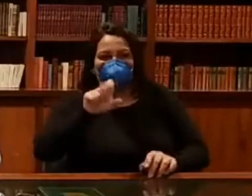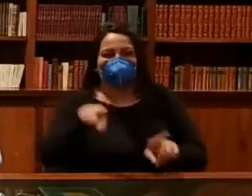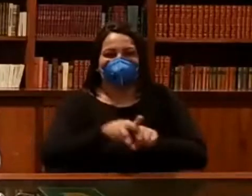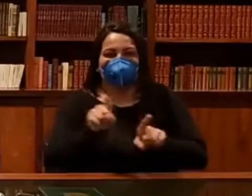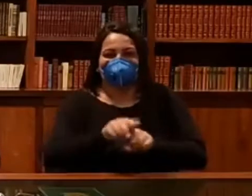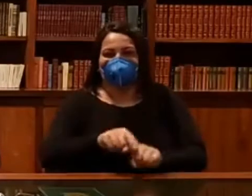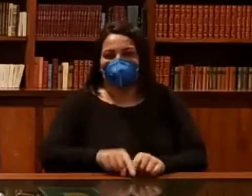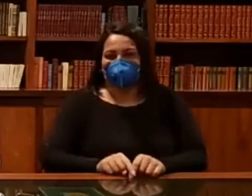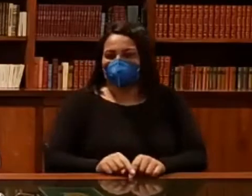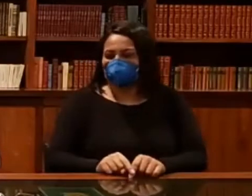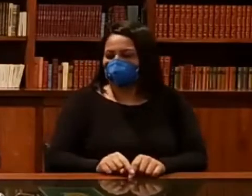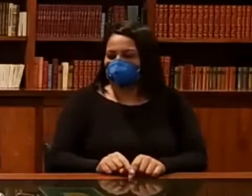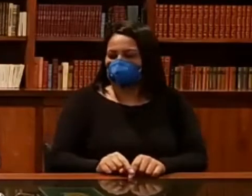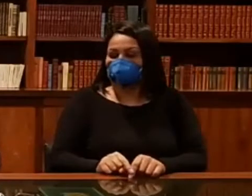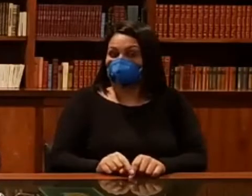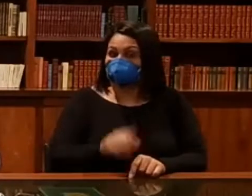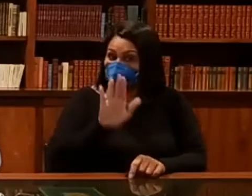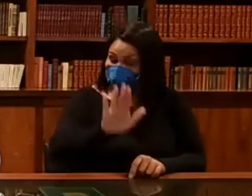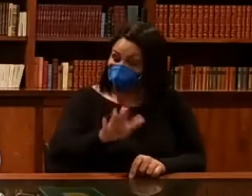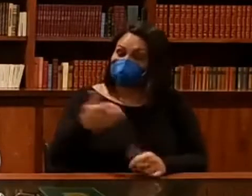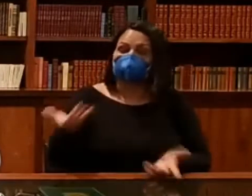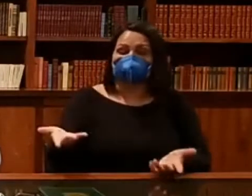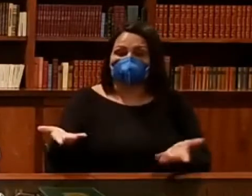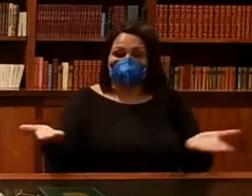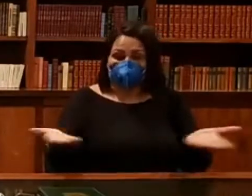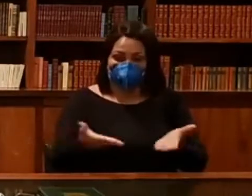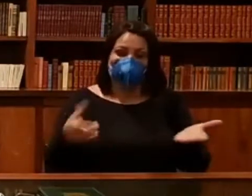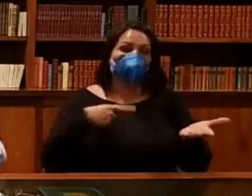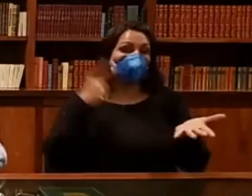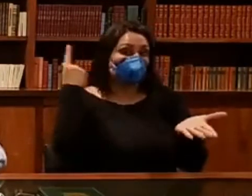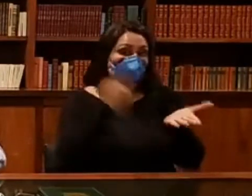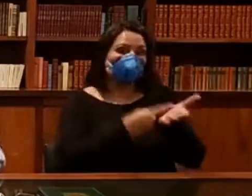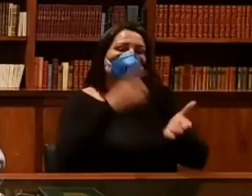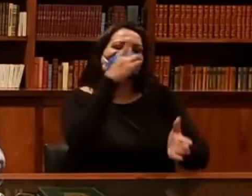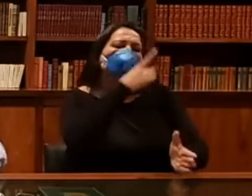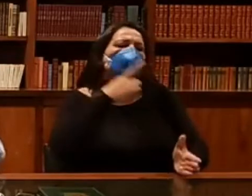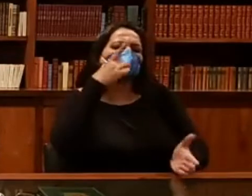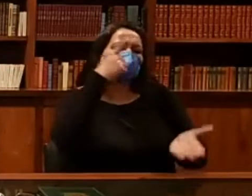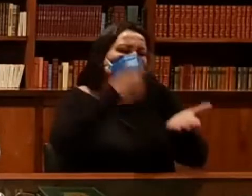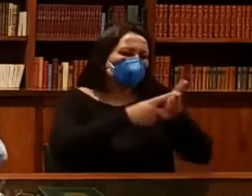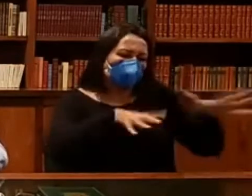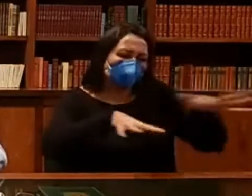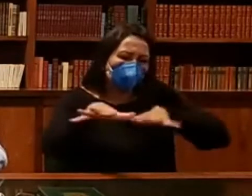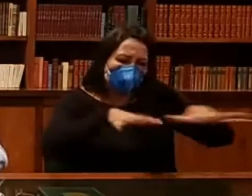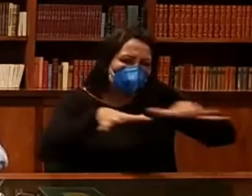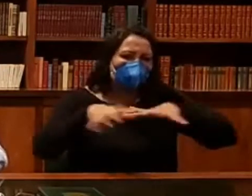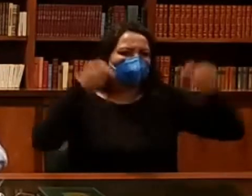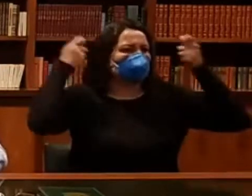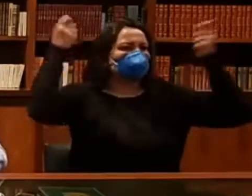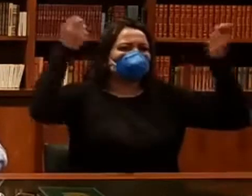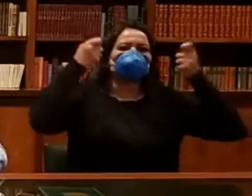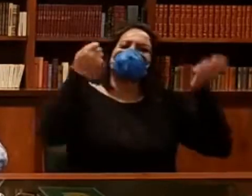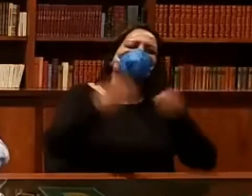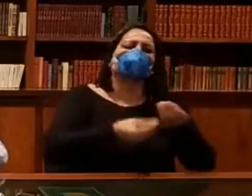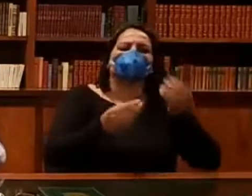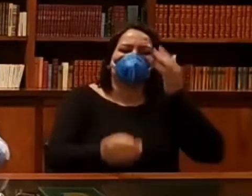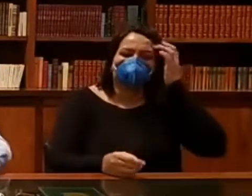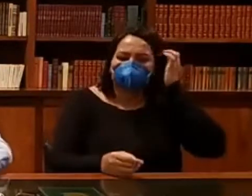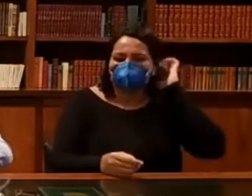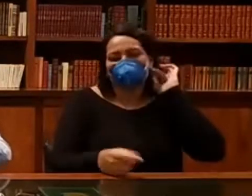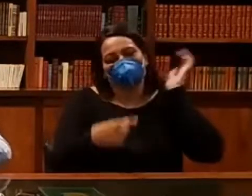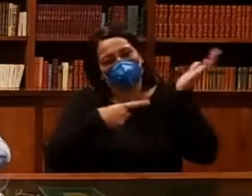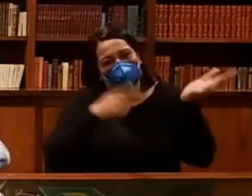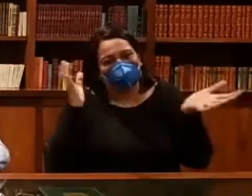Em transmissão ao vivo nesta quinta-feira, na sua tradicional live do Facebook, do YouTube e outras mídias sociais,